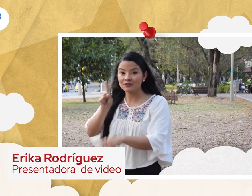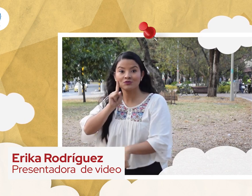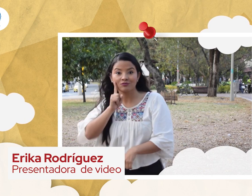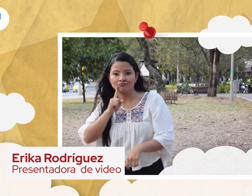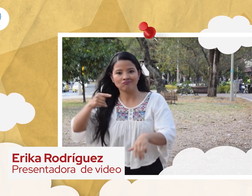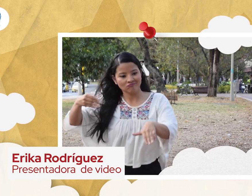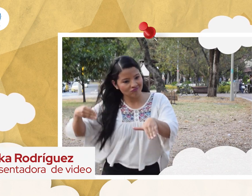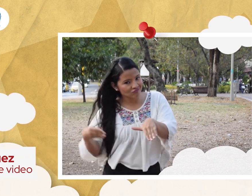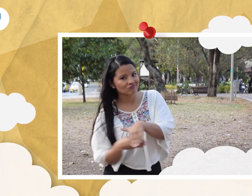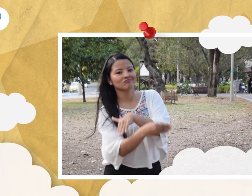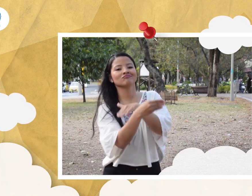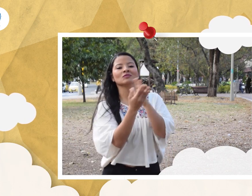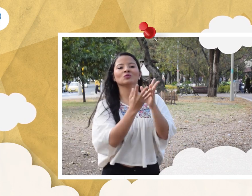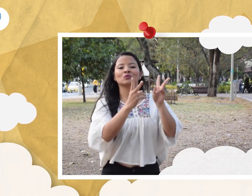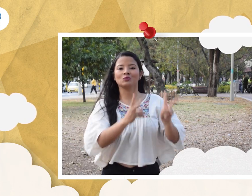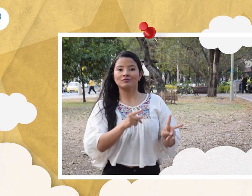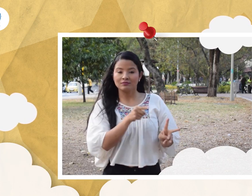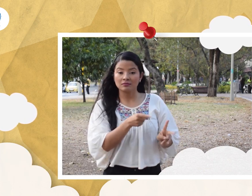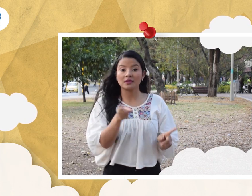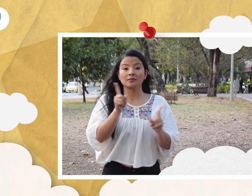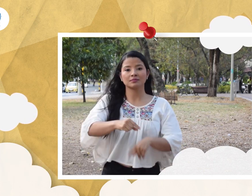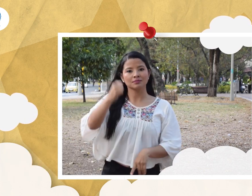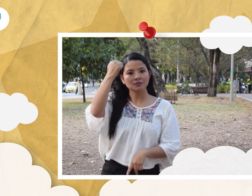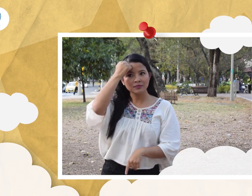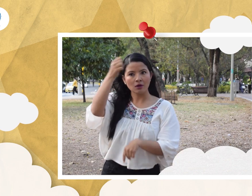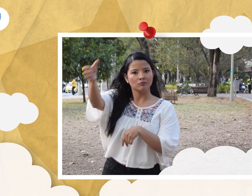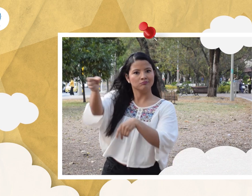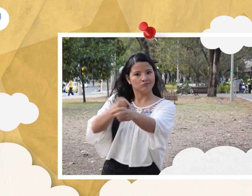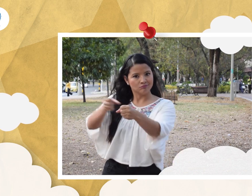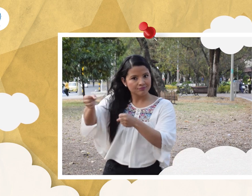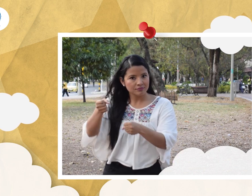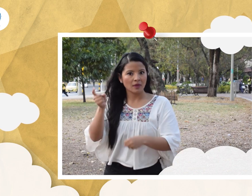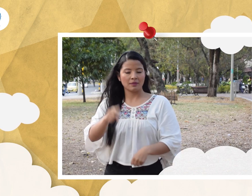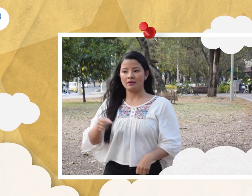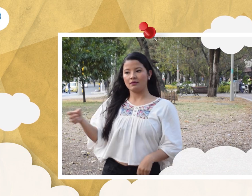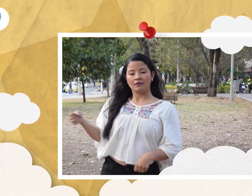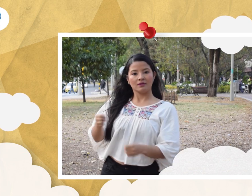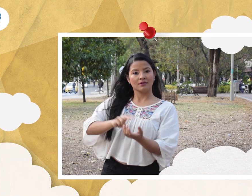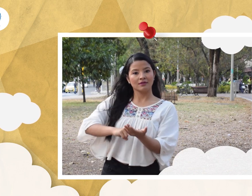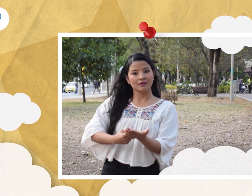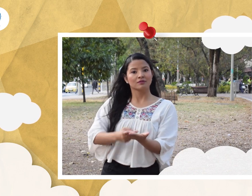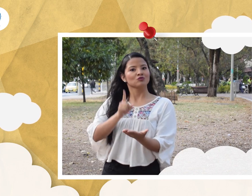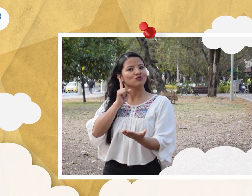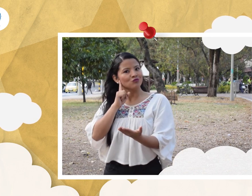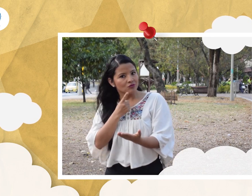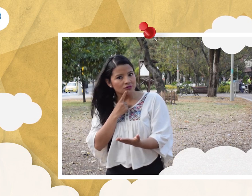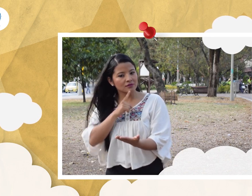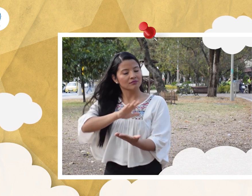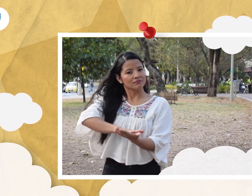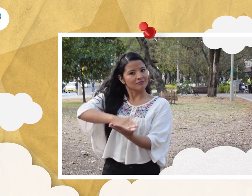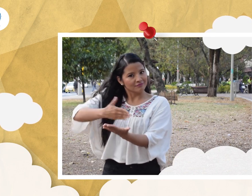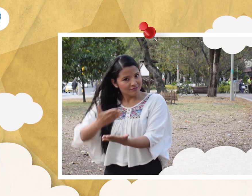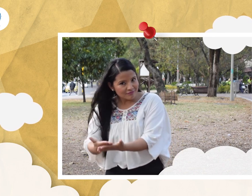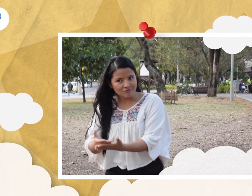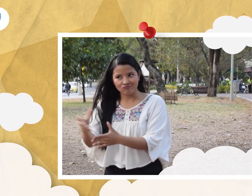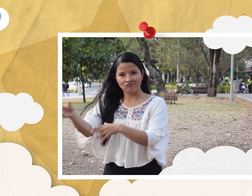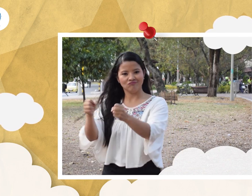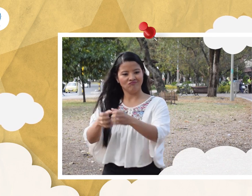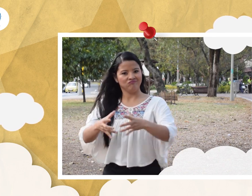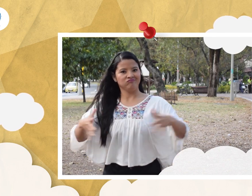personas sordas para ser estudiantes, además que integren docentes sordos y que también cuente con intérpretes y traductores sordos. Así, la